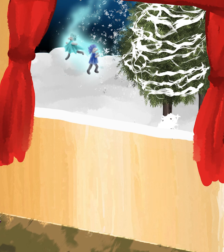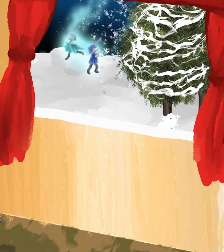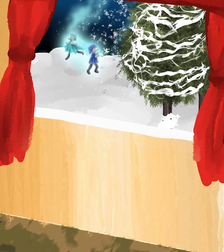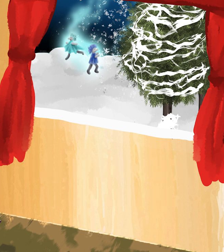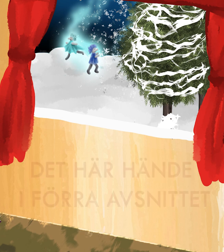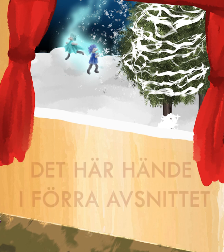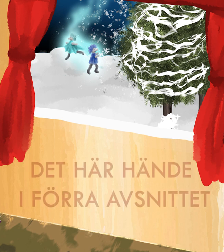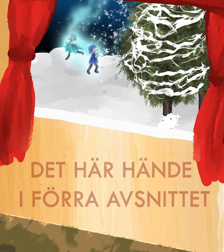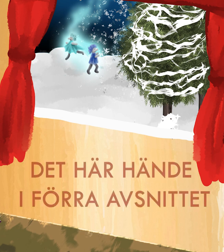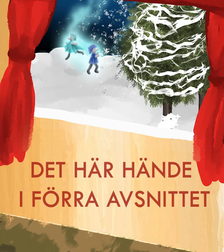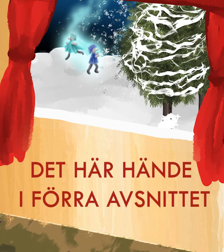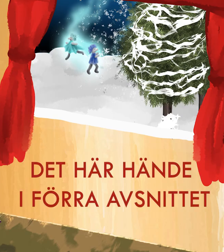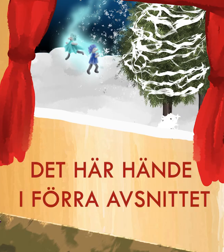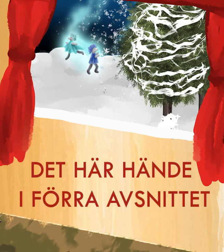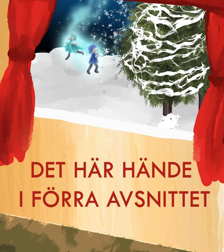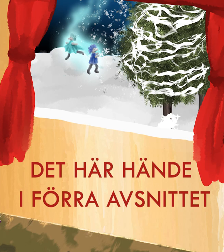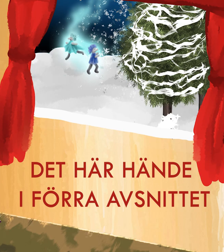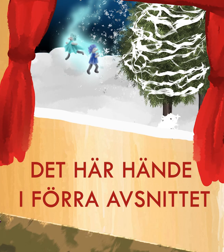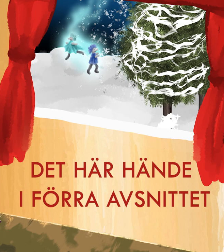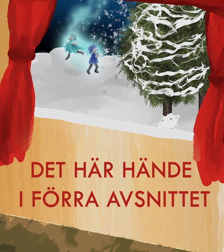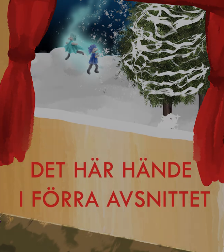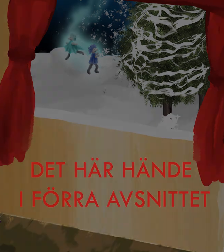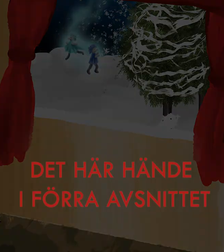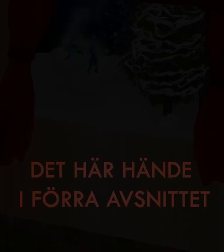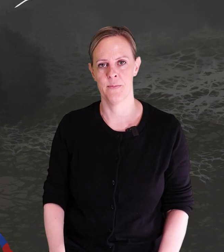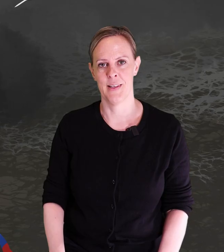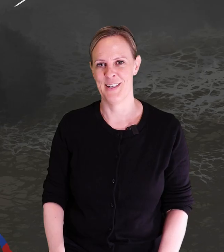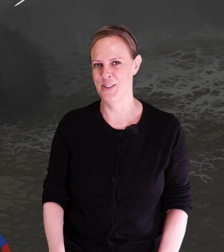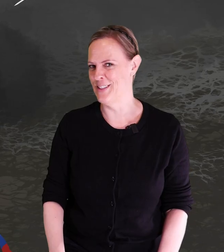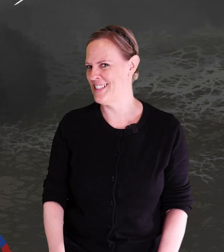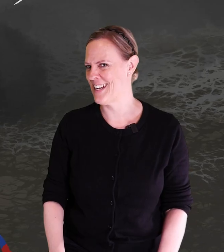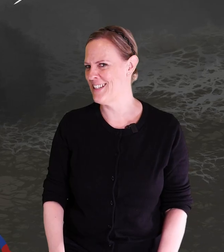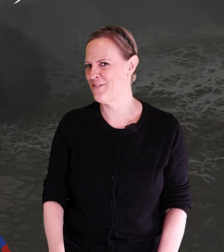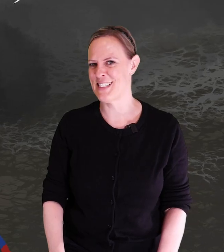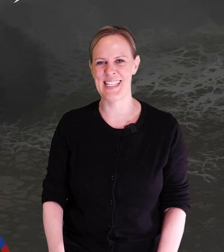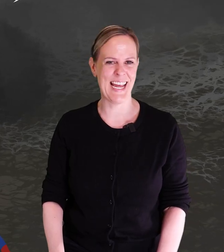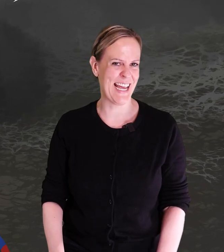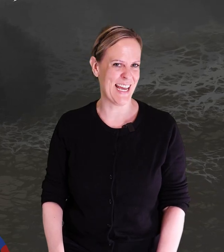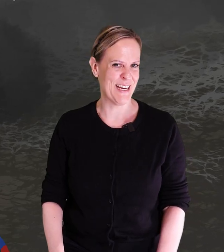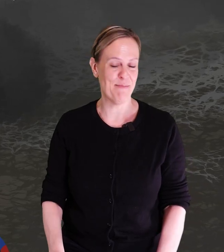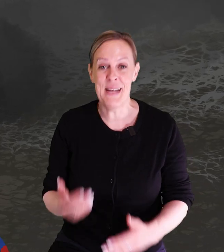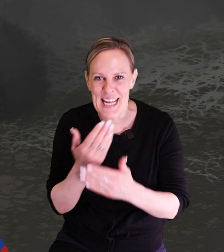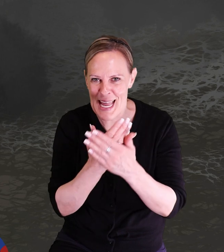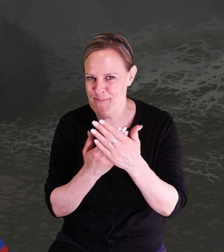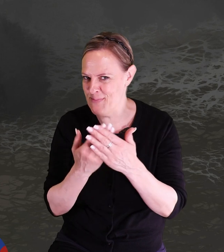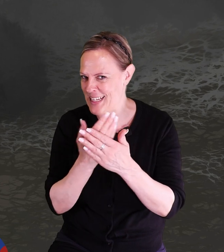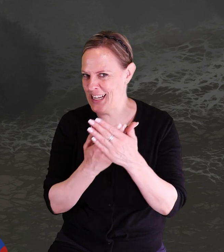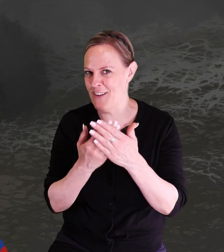Det här hände i förra avsnittet. Nu ska du få se min hemliga